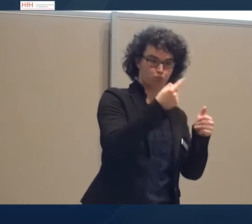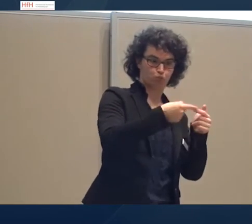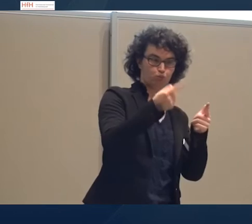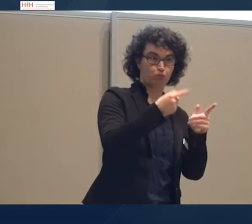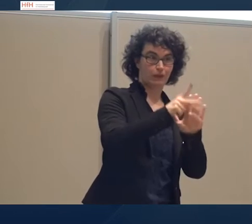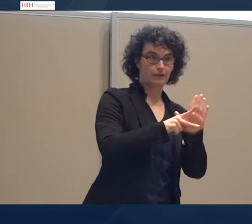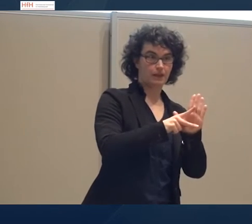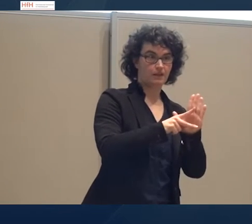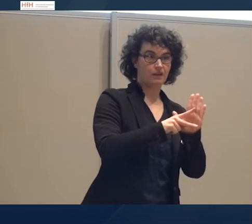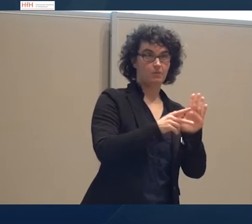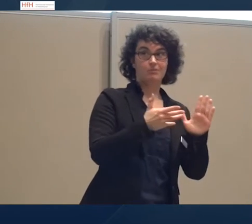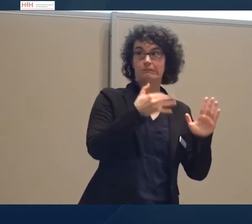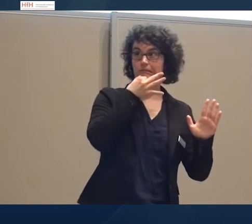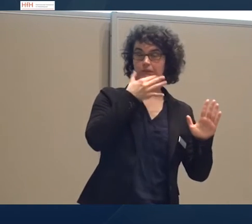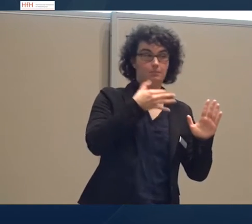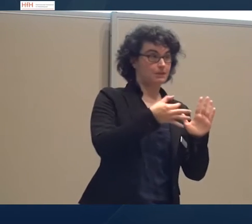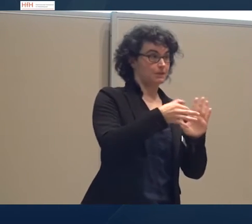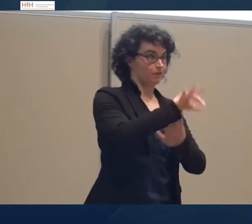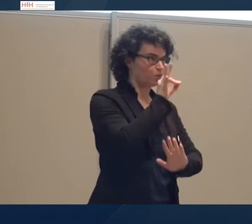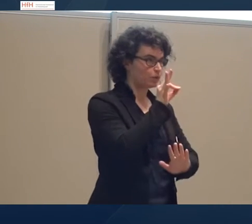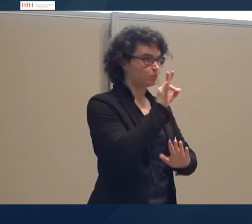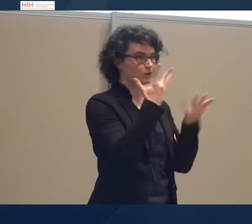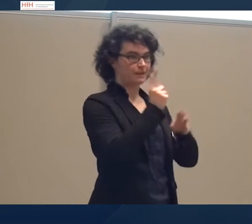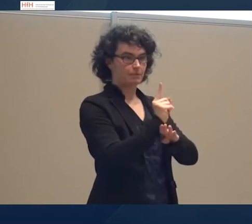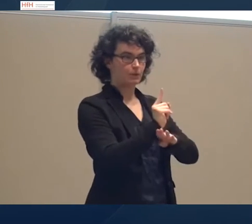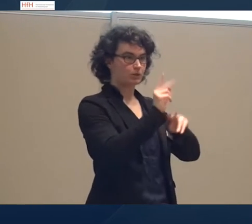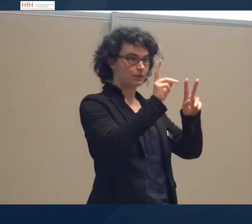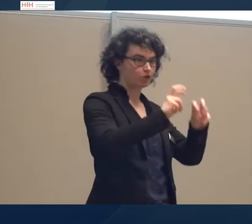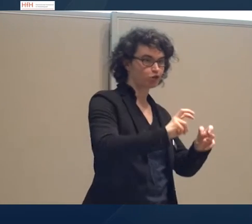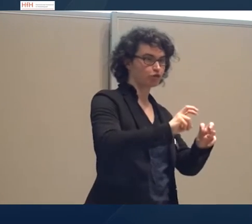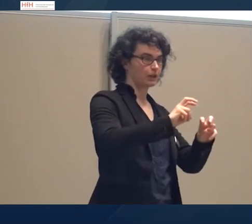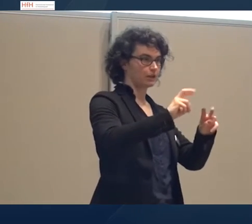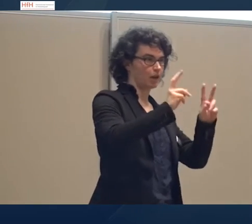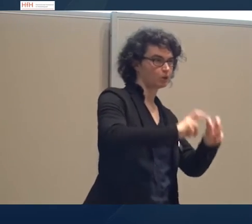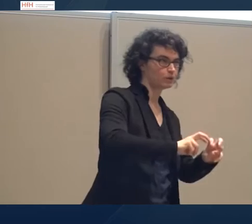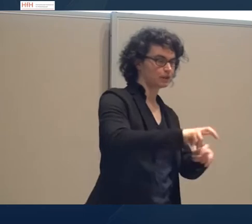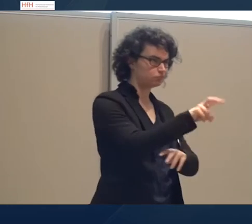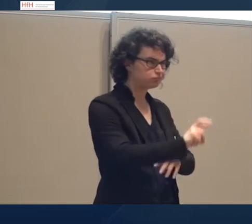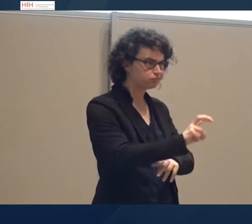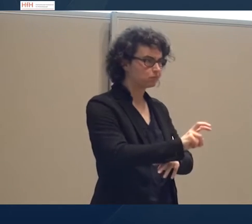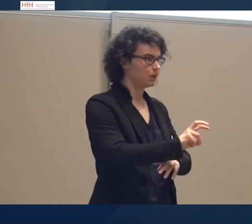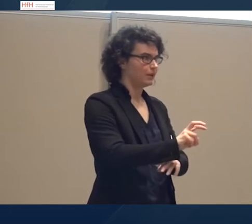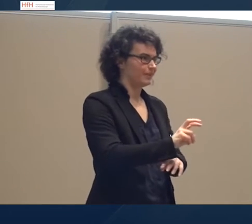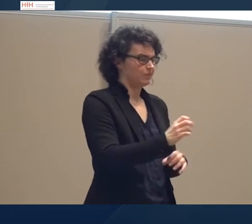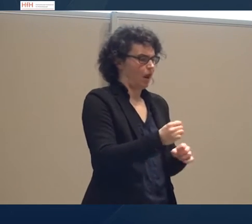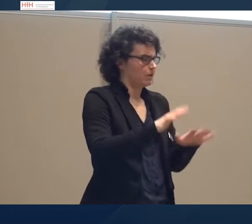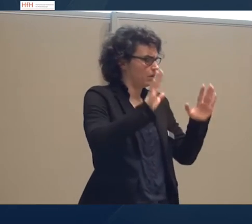gefunden hat, muss man jedes Mal 10 Minuten recherchieren oder analysieren. Das ist völlig unprachlich. Wähler soll es ja auch einen